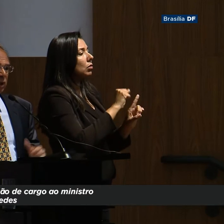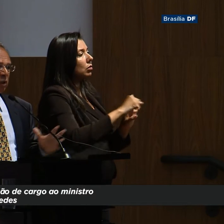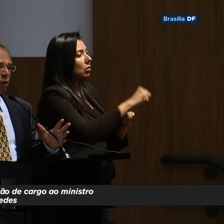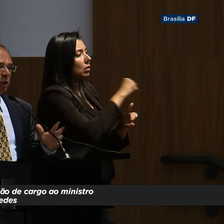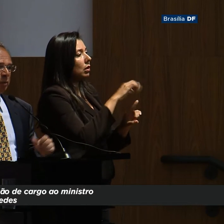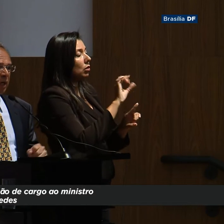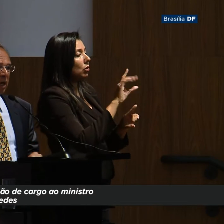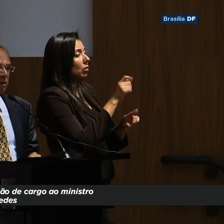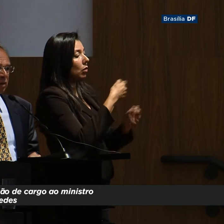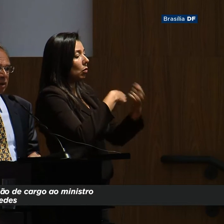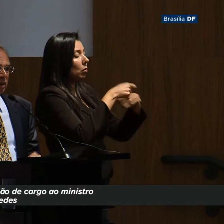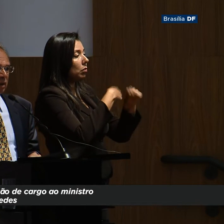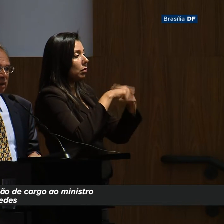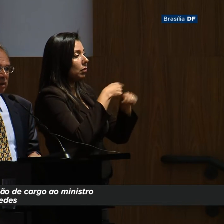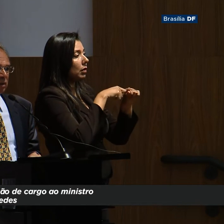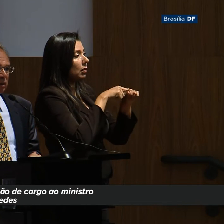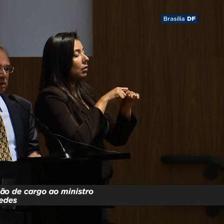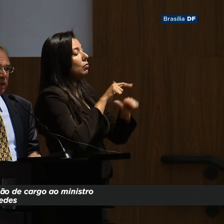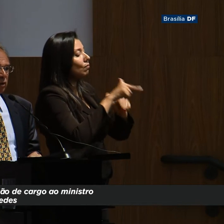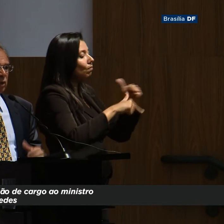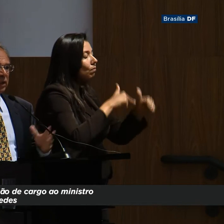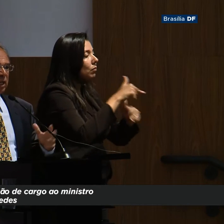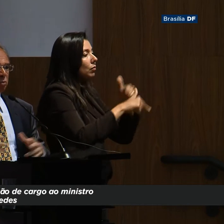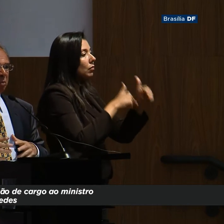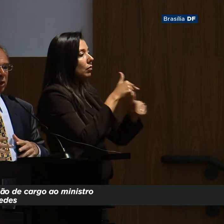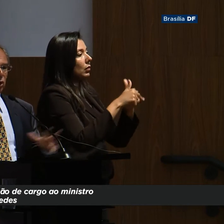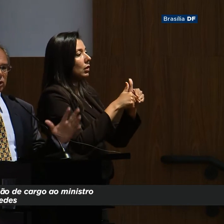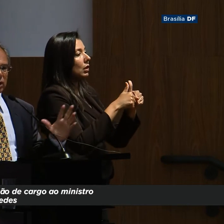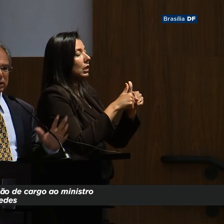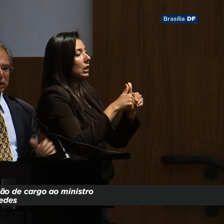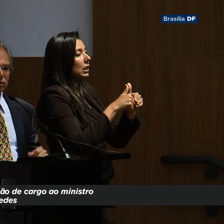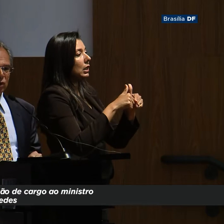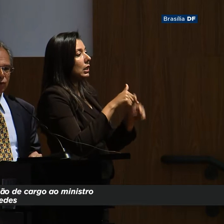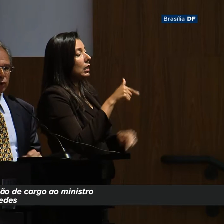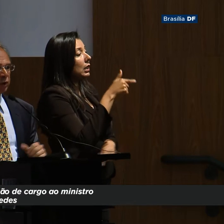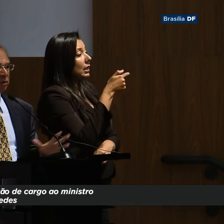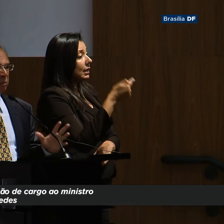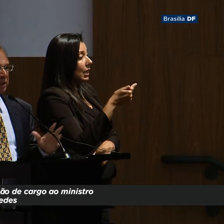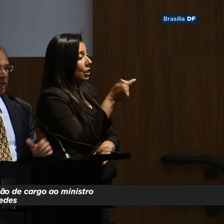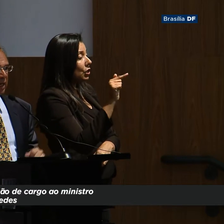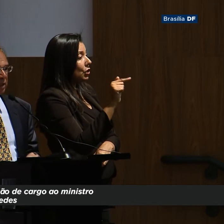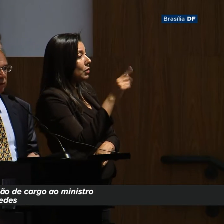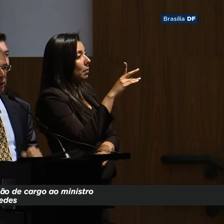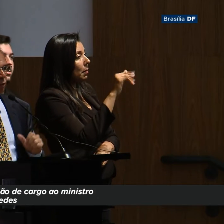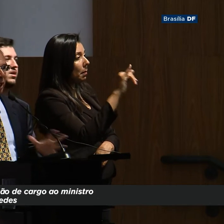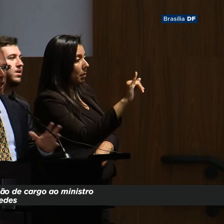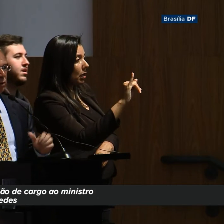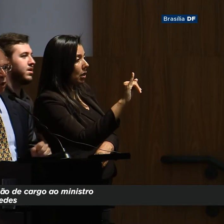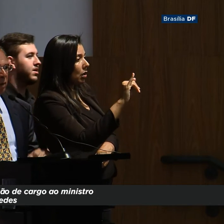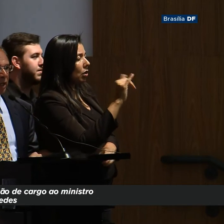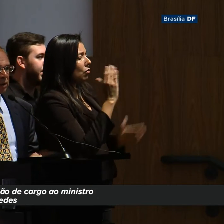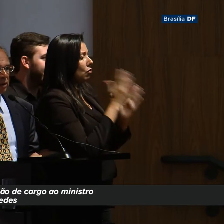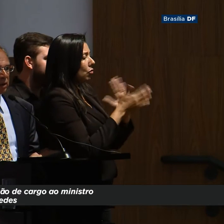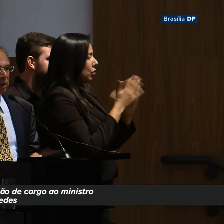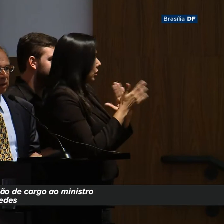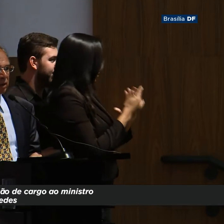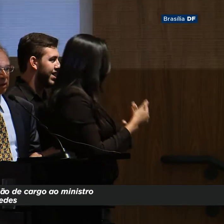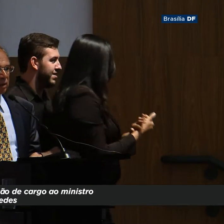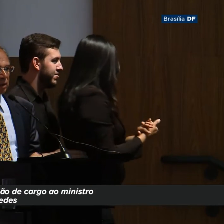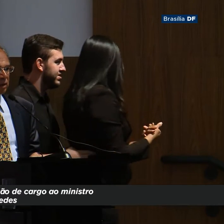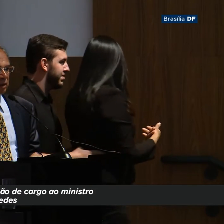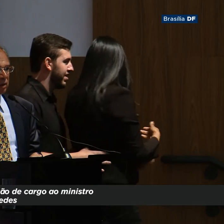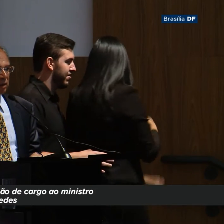são as economias de mercado. 3,7 bilhões de euraseanos estão fugindo da miséria através dos mercados globais.